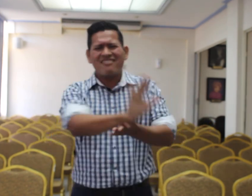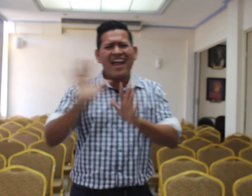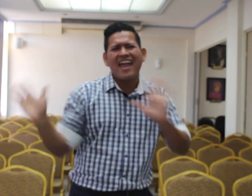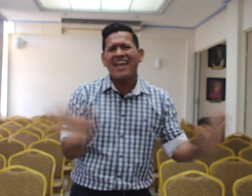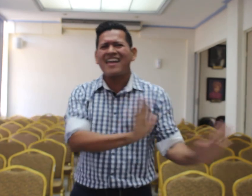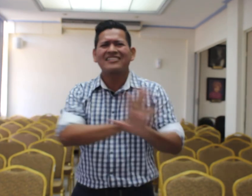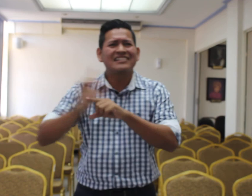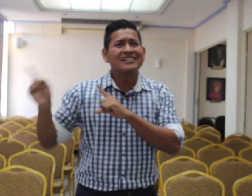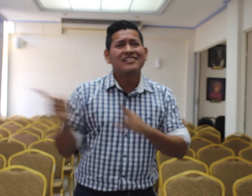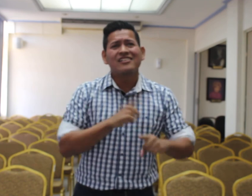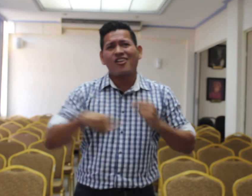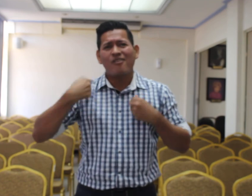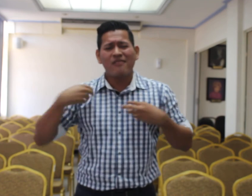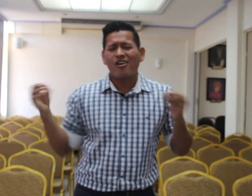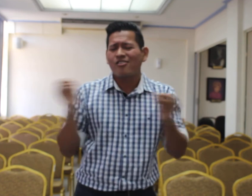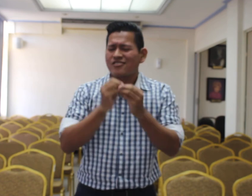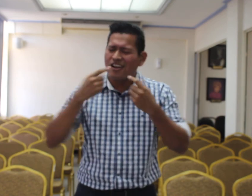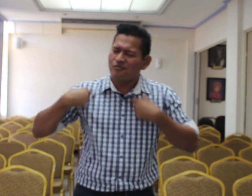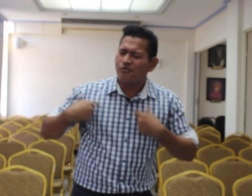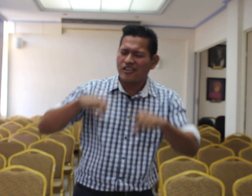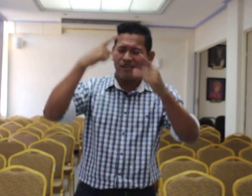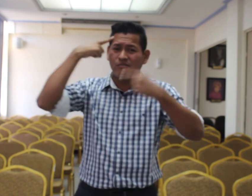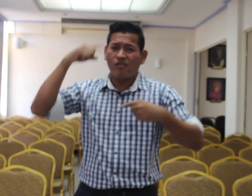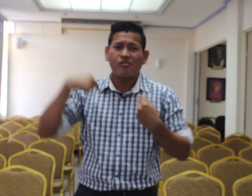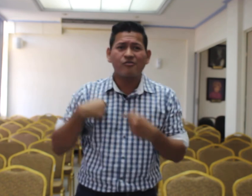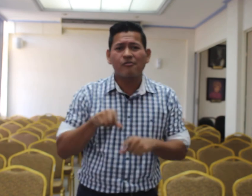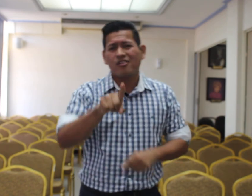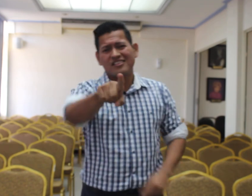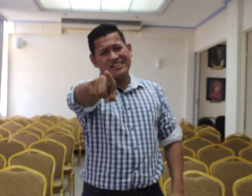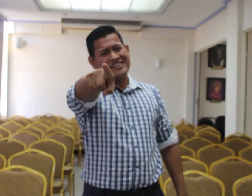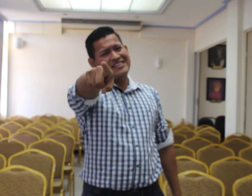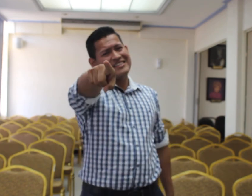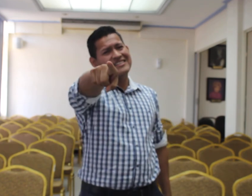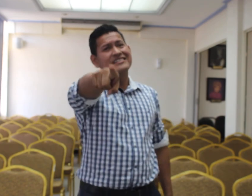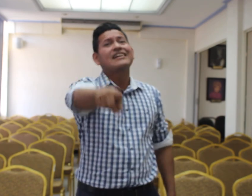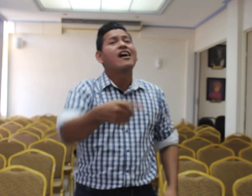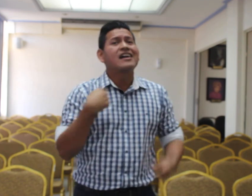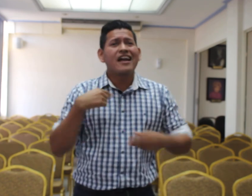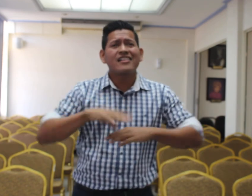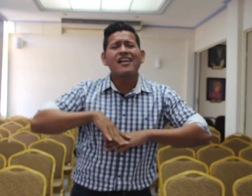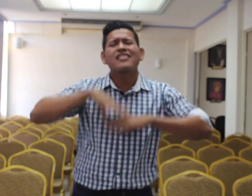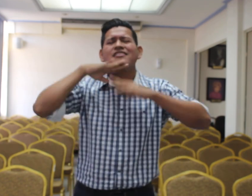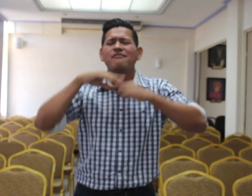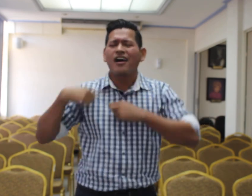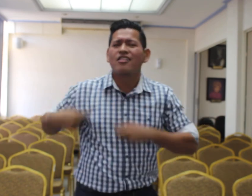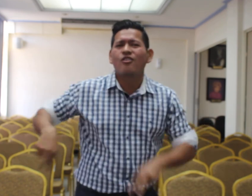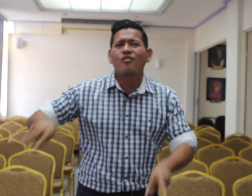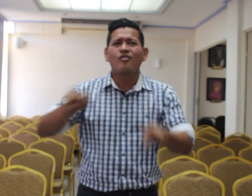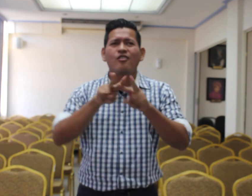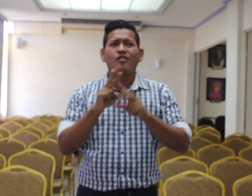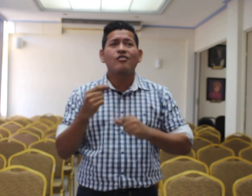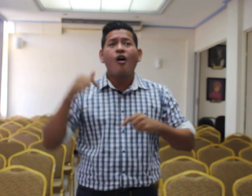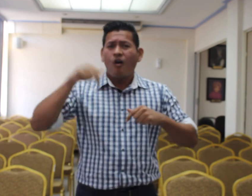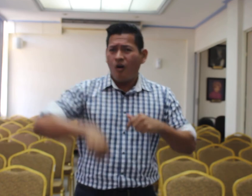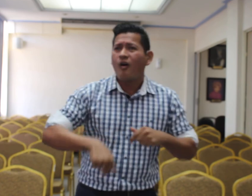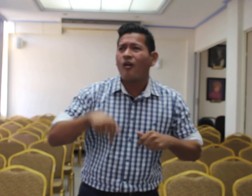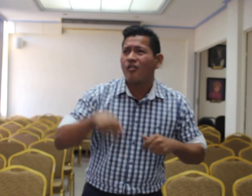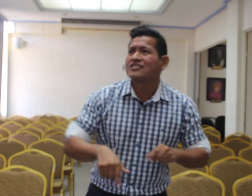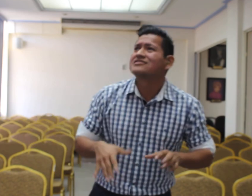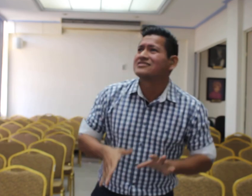Soy más de lo que fui por ti. Llena de valor voy a poder de ti.